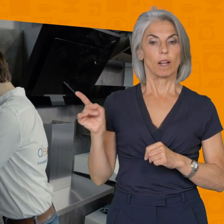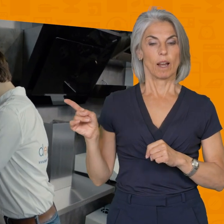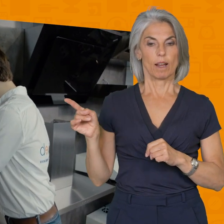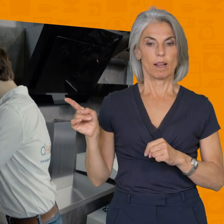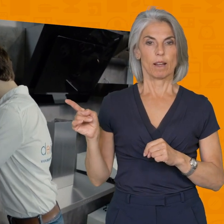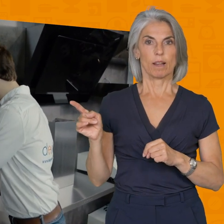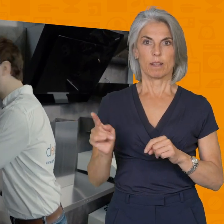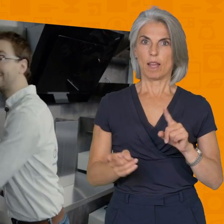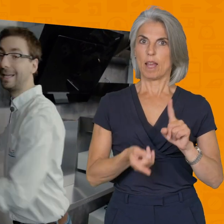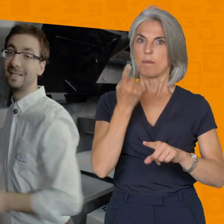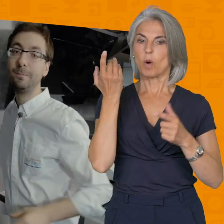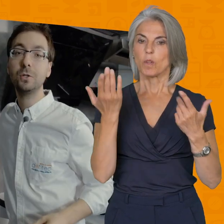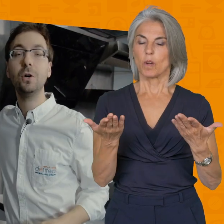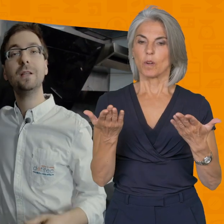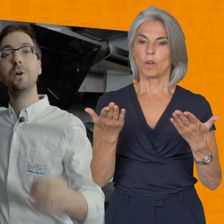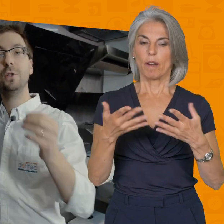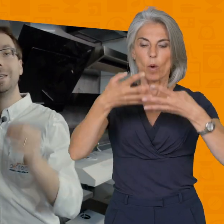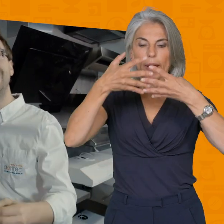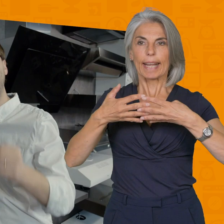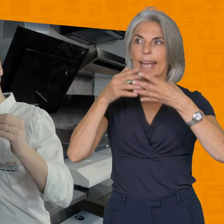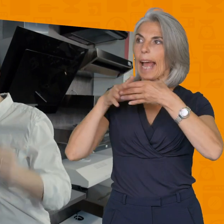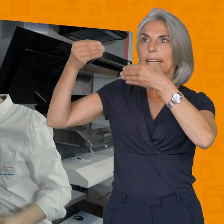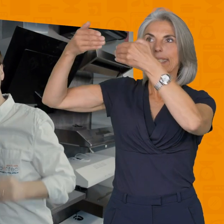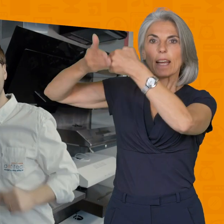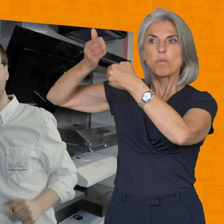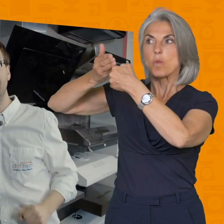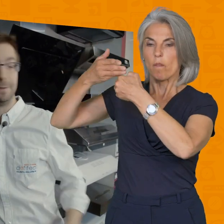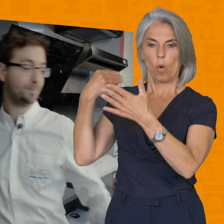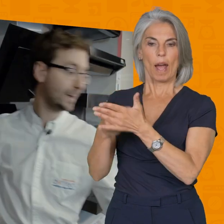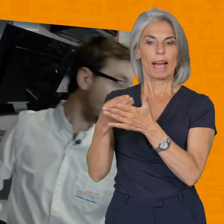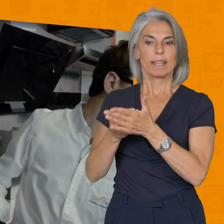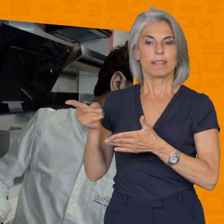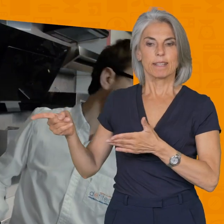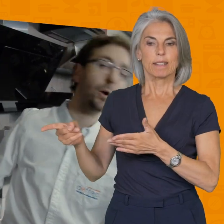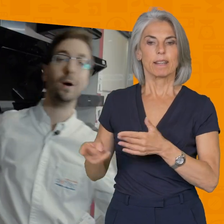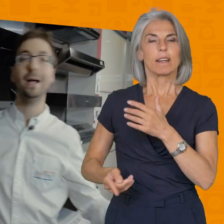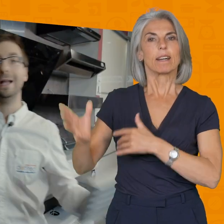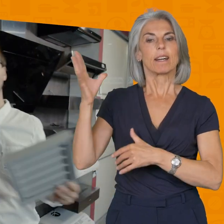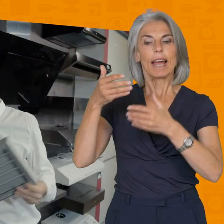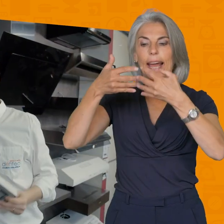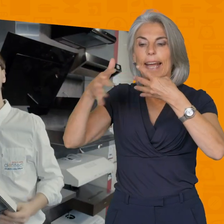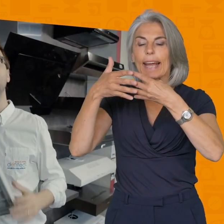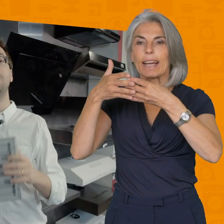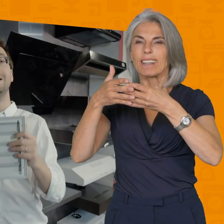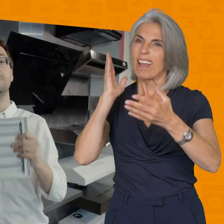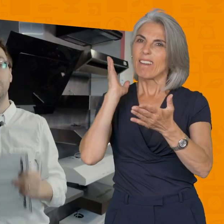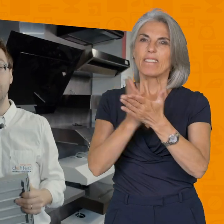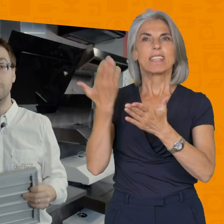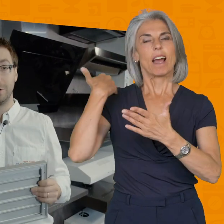très très important d'avoir une grille extérieure de qualité alors la grille extérieure on ne place plus de